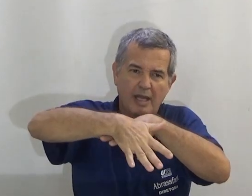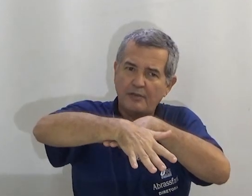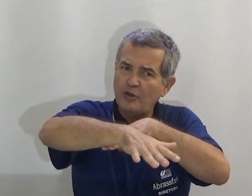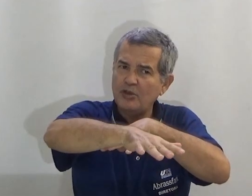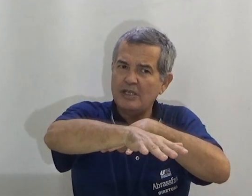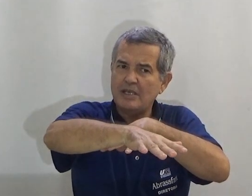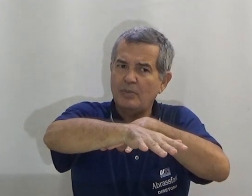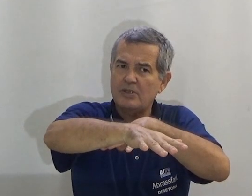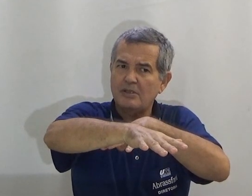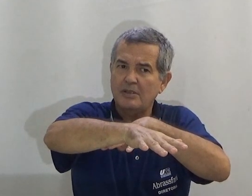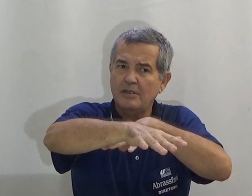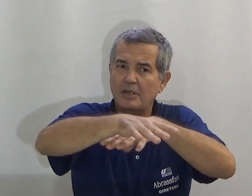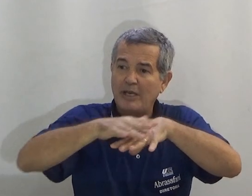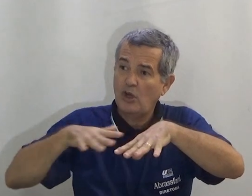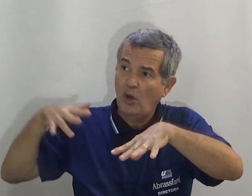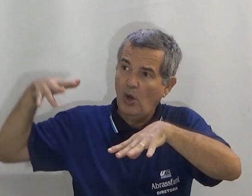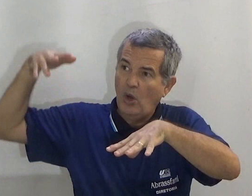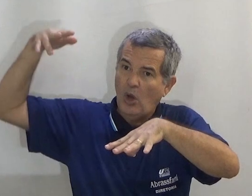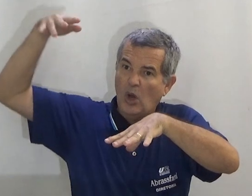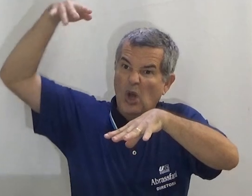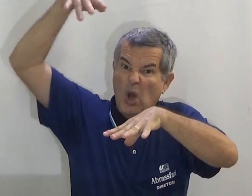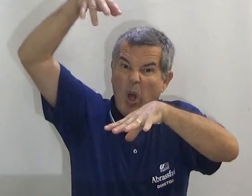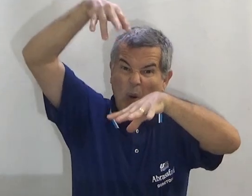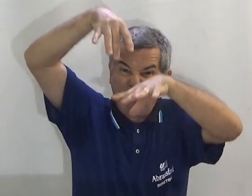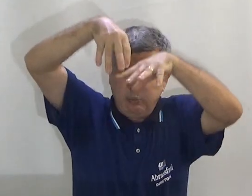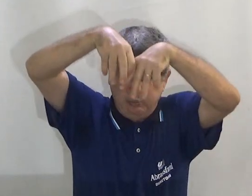Essa foi a rodinha simples. Mas ó.